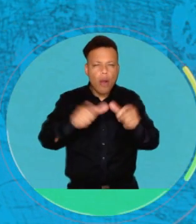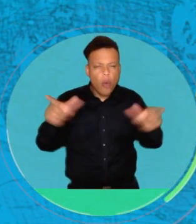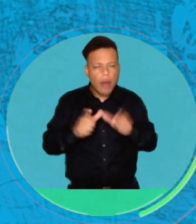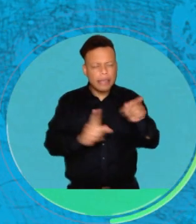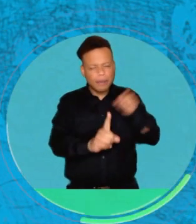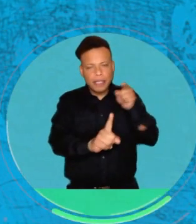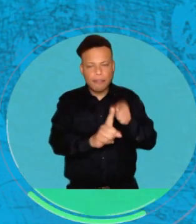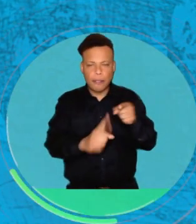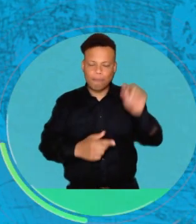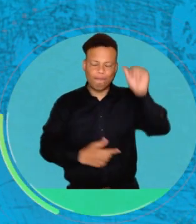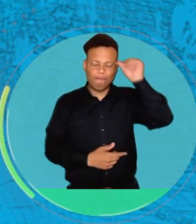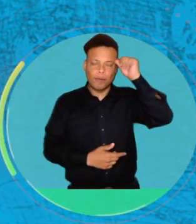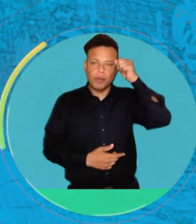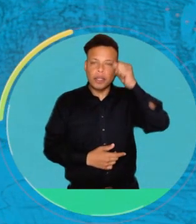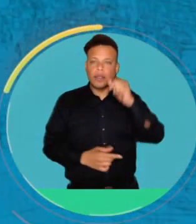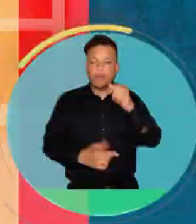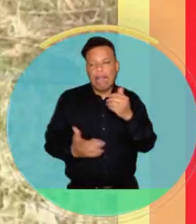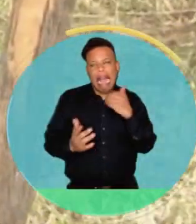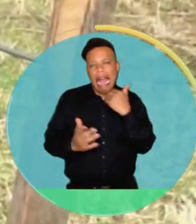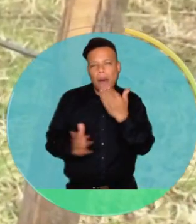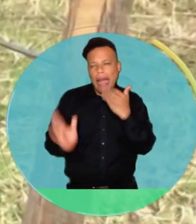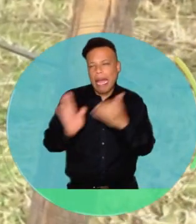sitios en específico, como para darte un ejemplo.